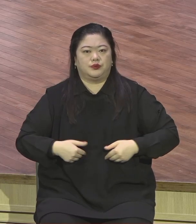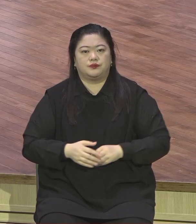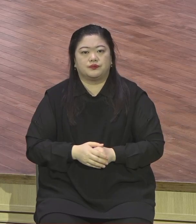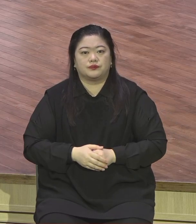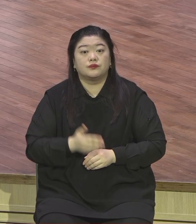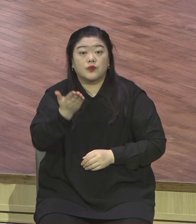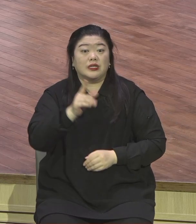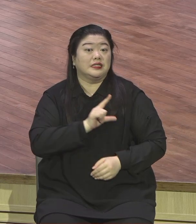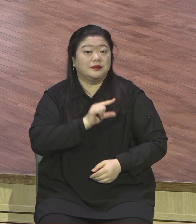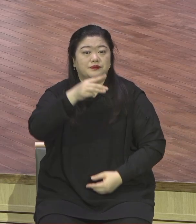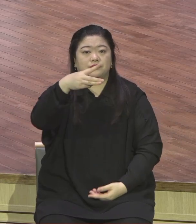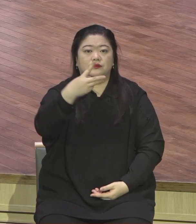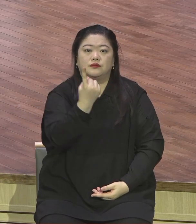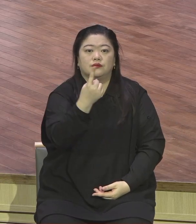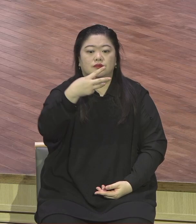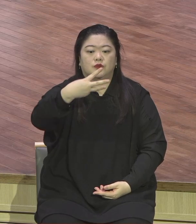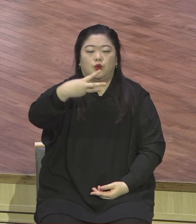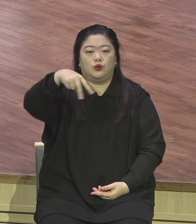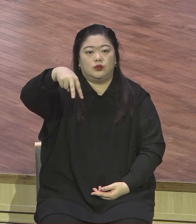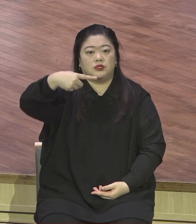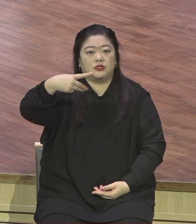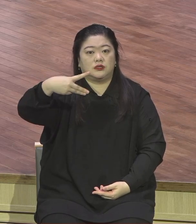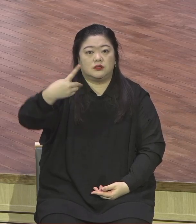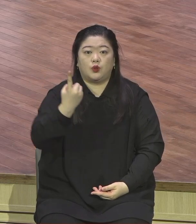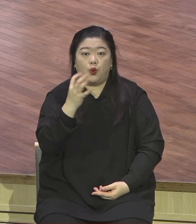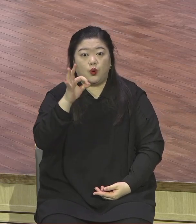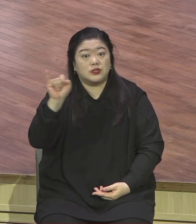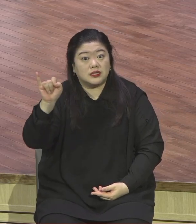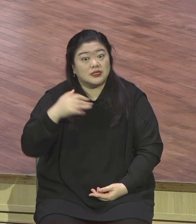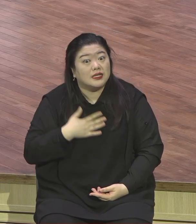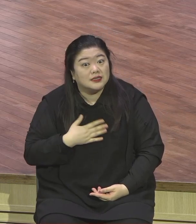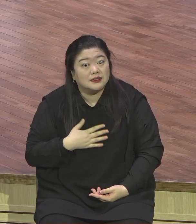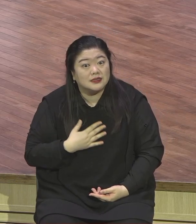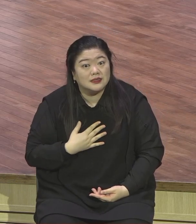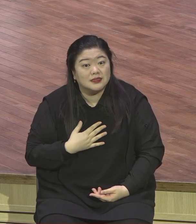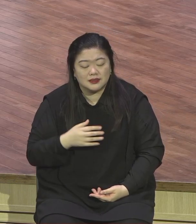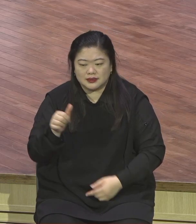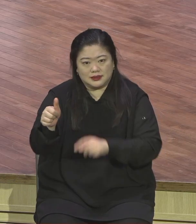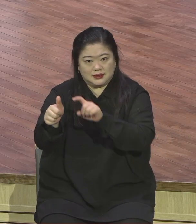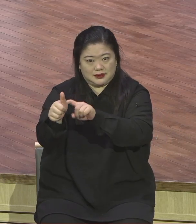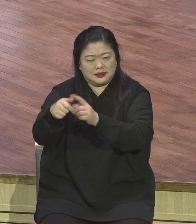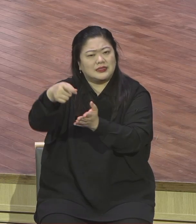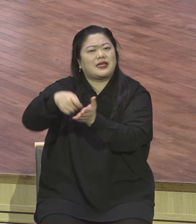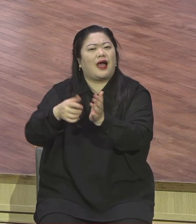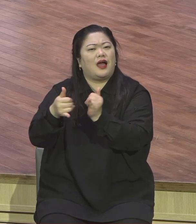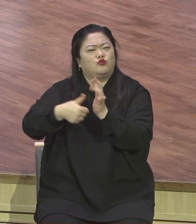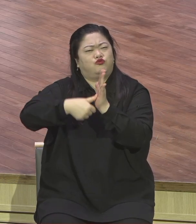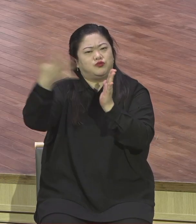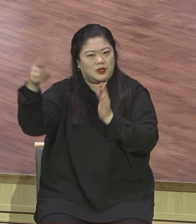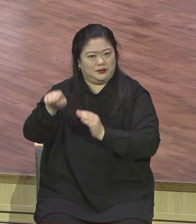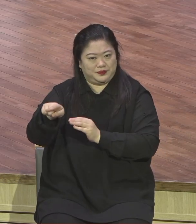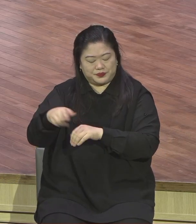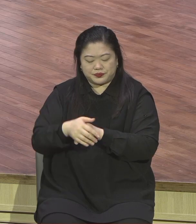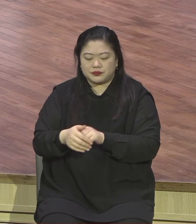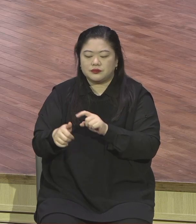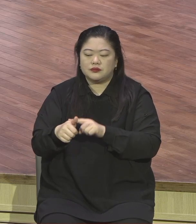기독교를 인류를 억압하는 하나의 종교 시스템으로 오해하고 자유를 억압하는